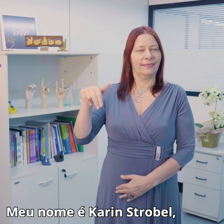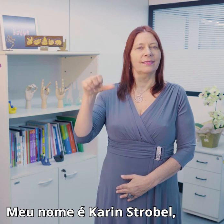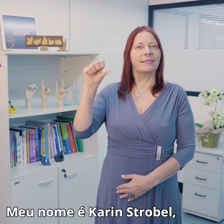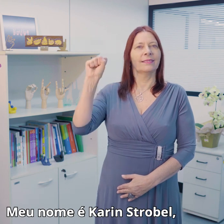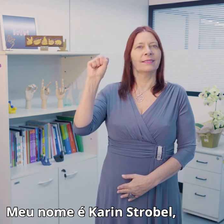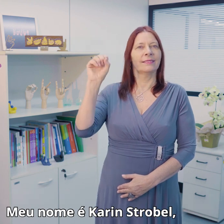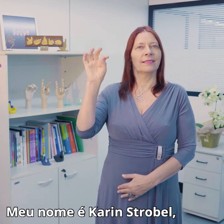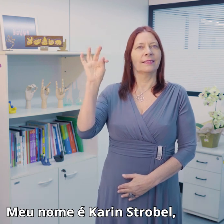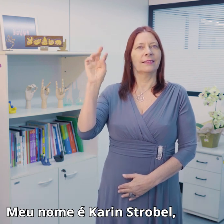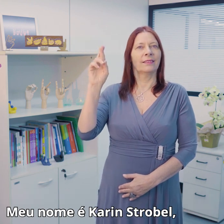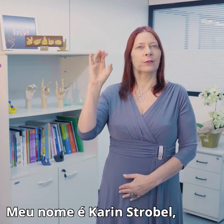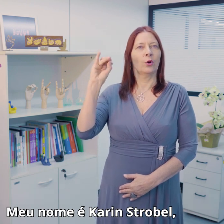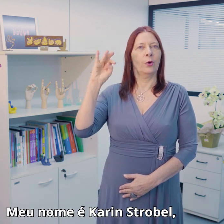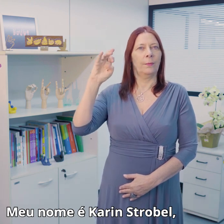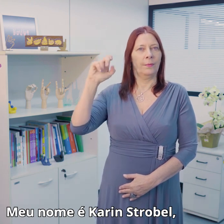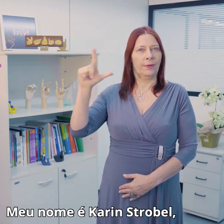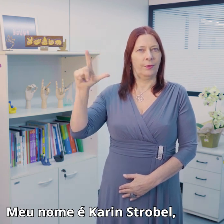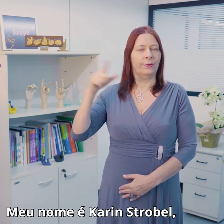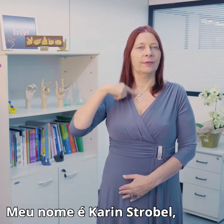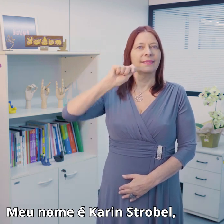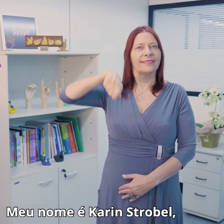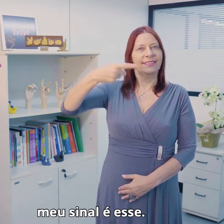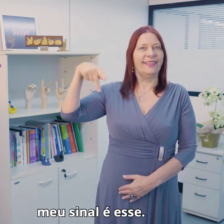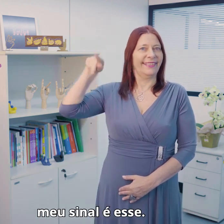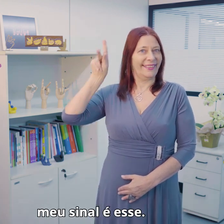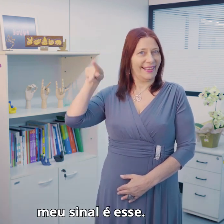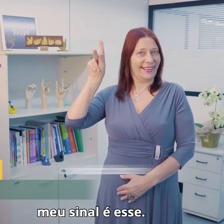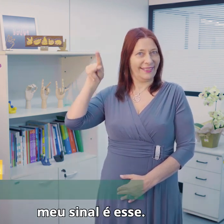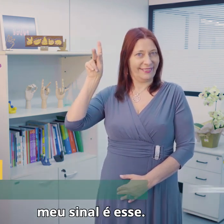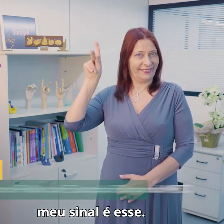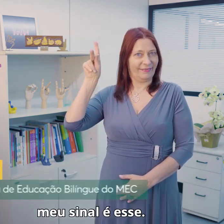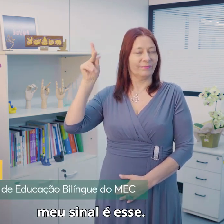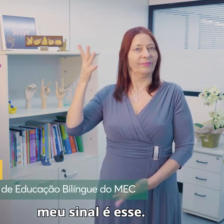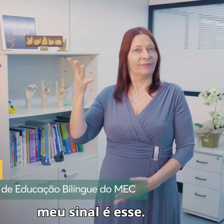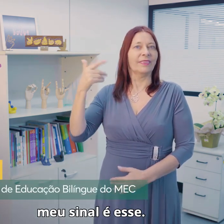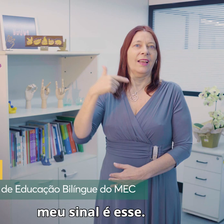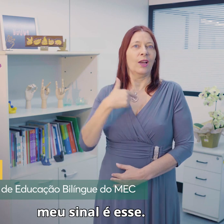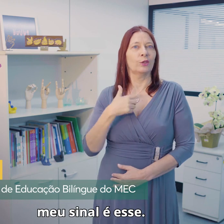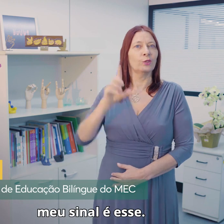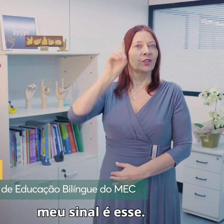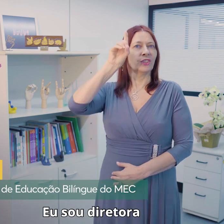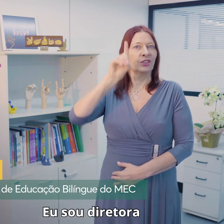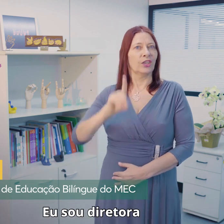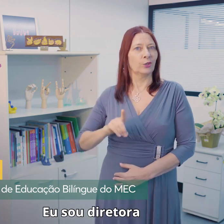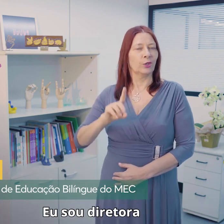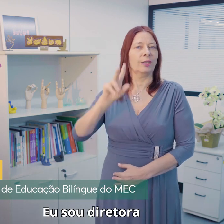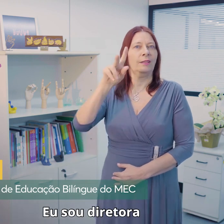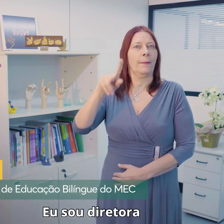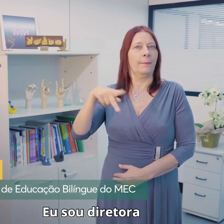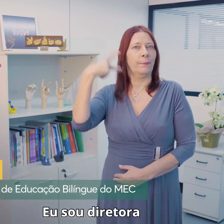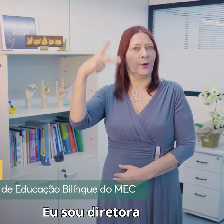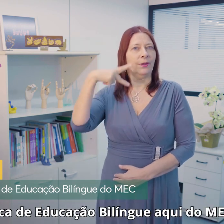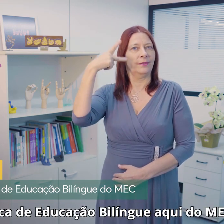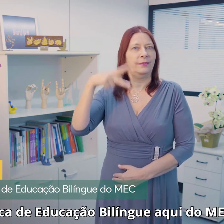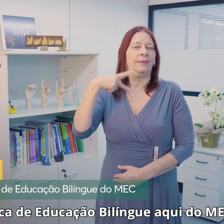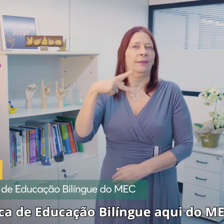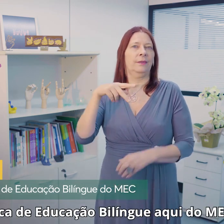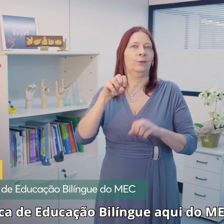Meu nome é Karen Strobel, meu sinal é esse. Eu sou diretora de políticas de